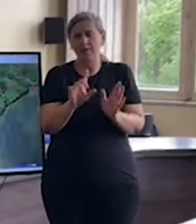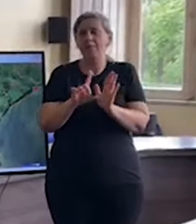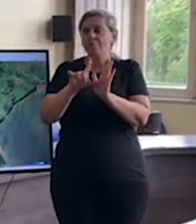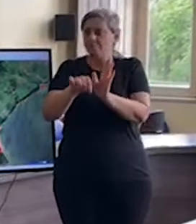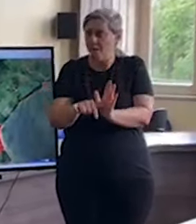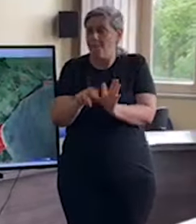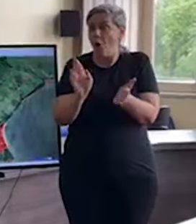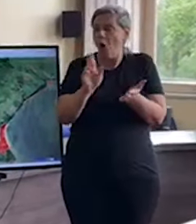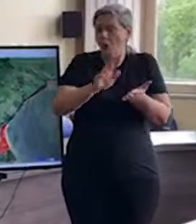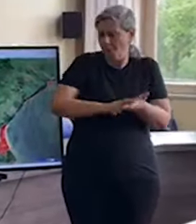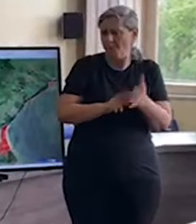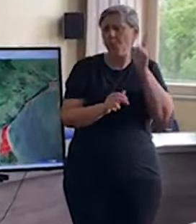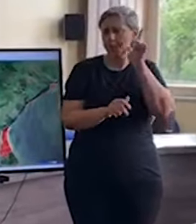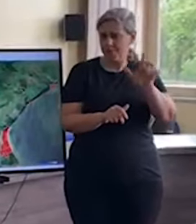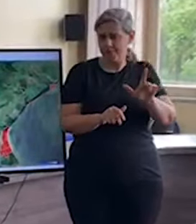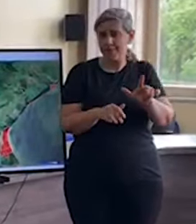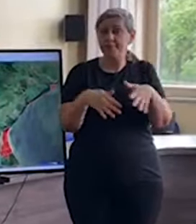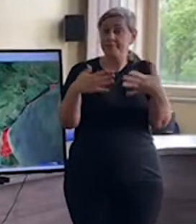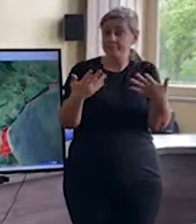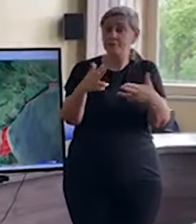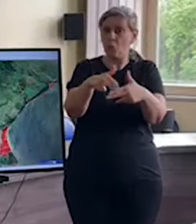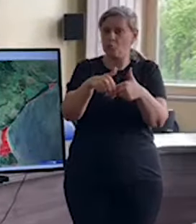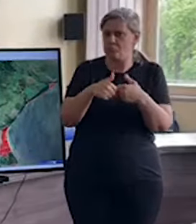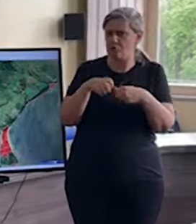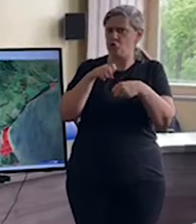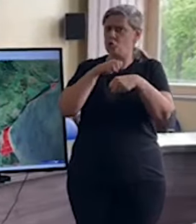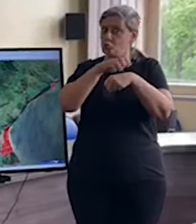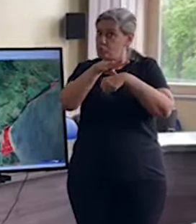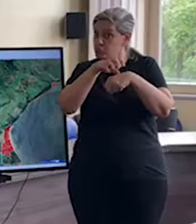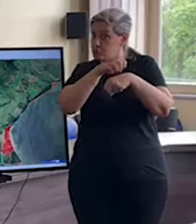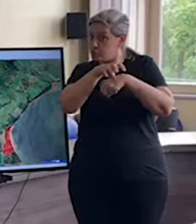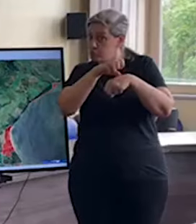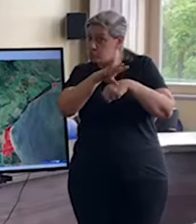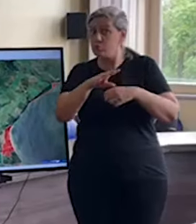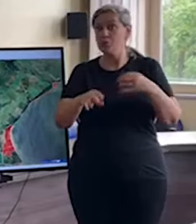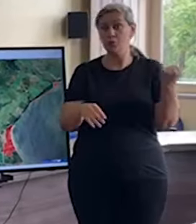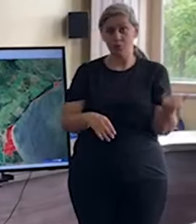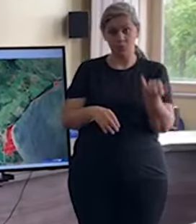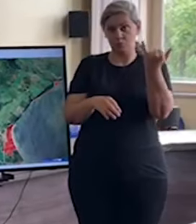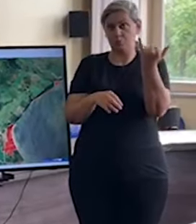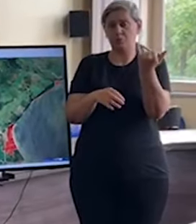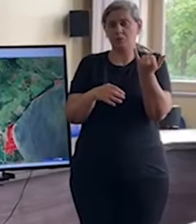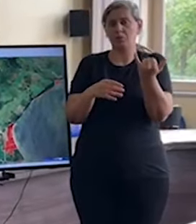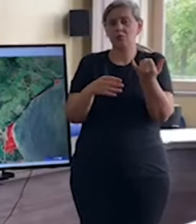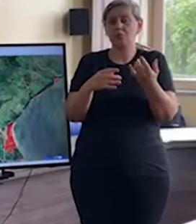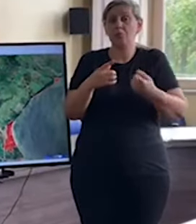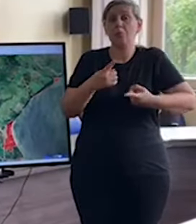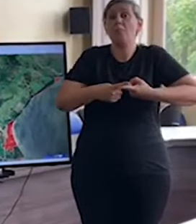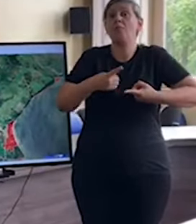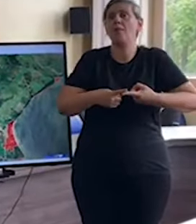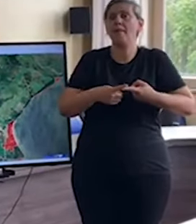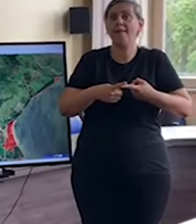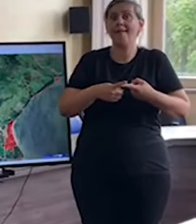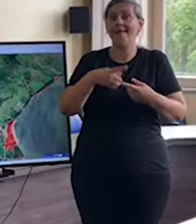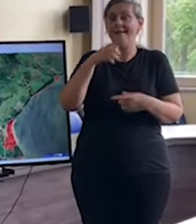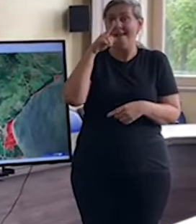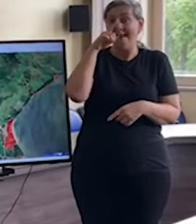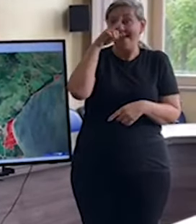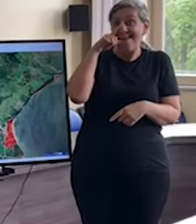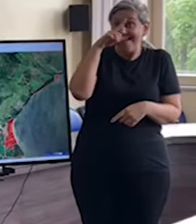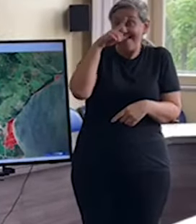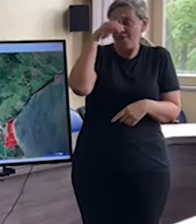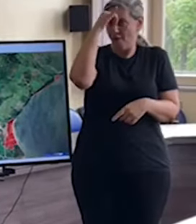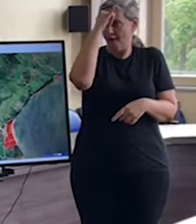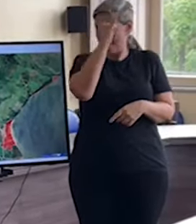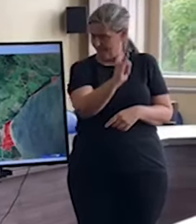mais conservadores nas orientações, para que não haja riscos. Eu